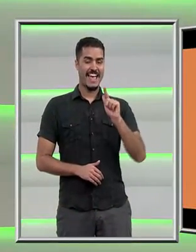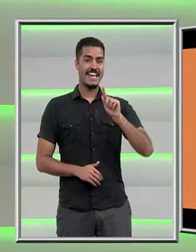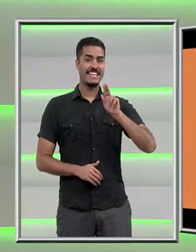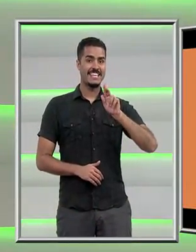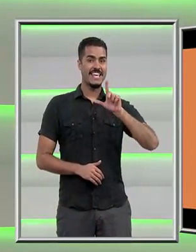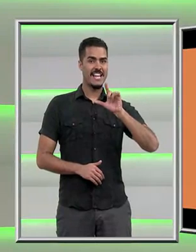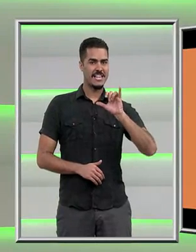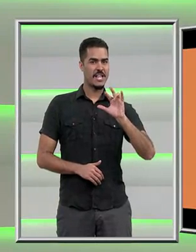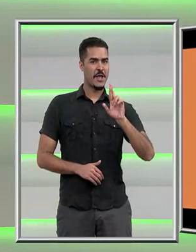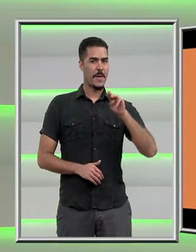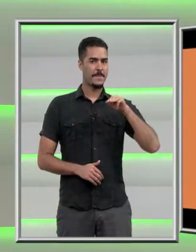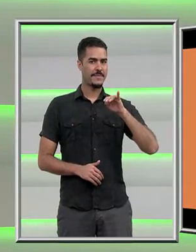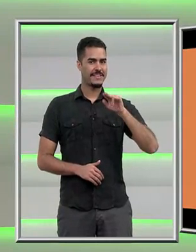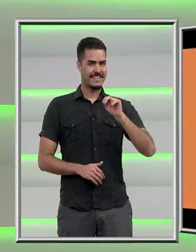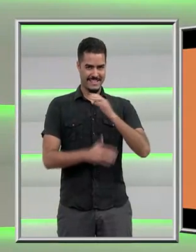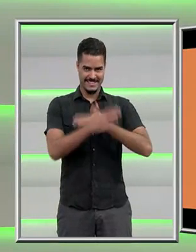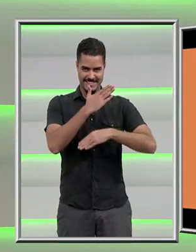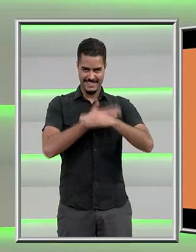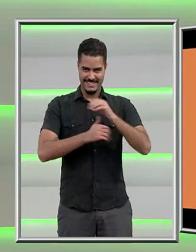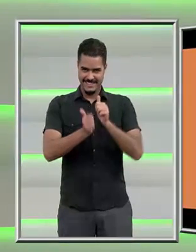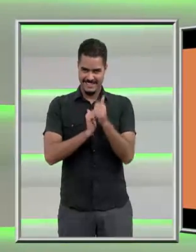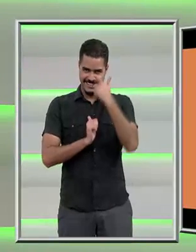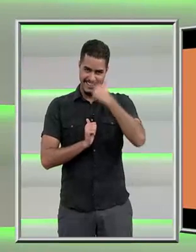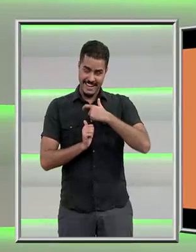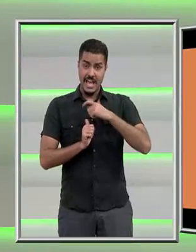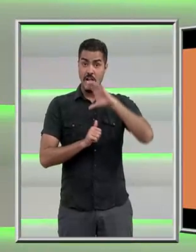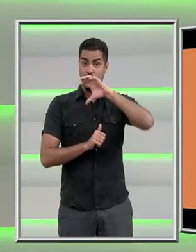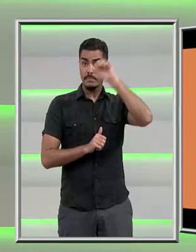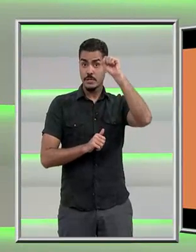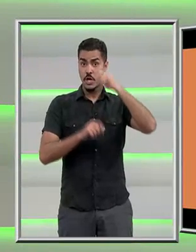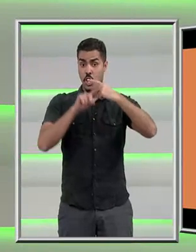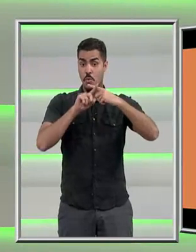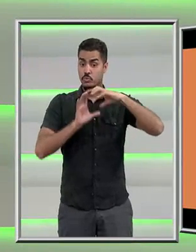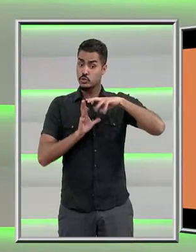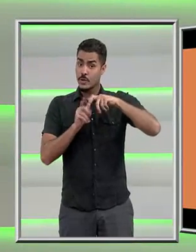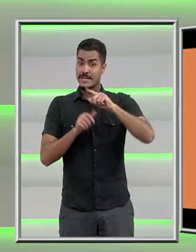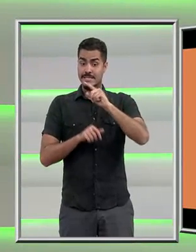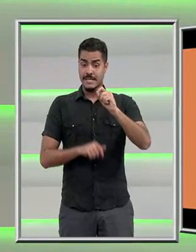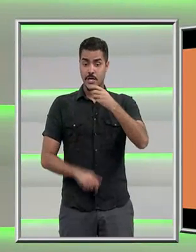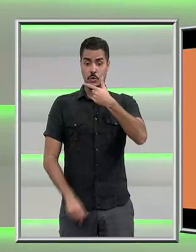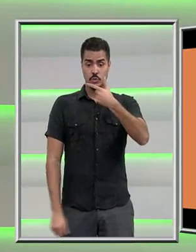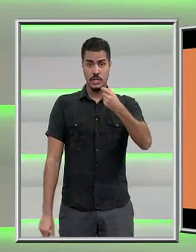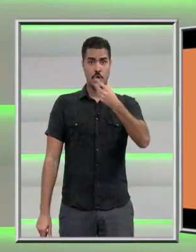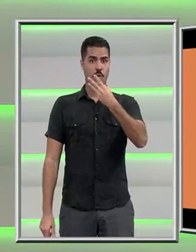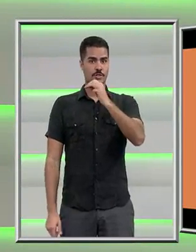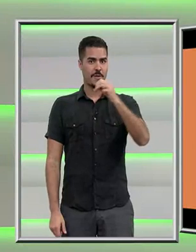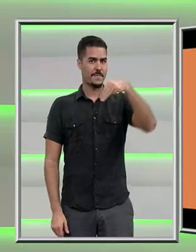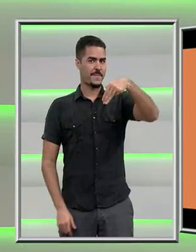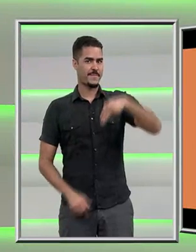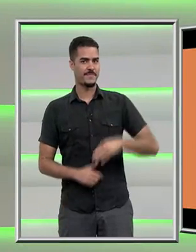paralímpica, campeã e recordista mundial nas provas dos 100, 200 e 400 metros.